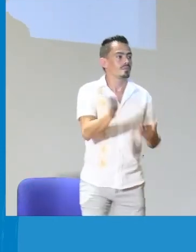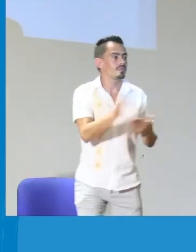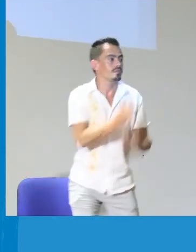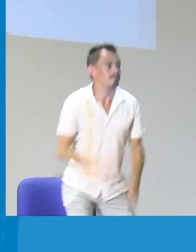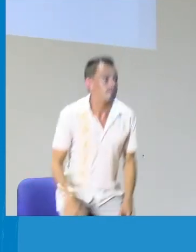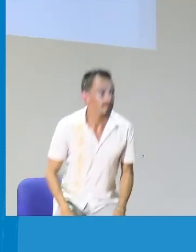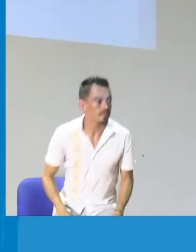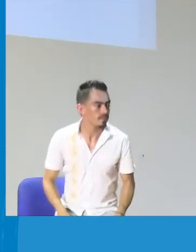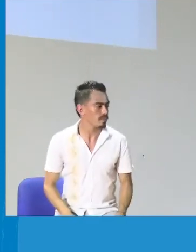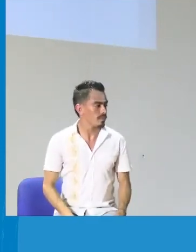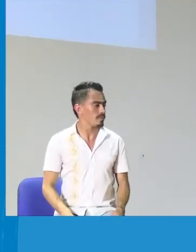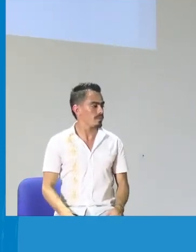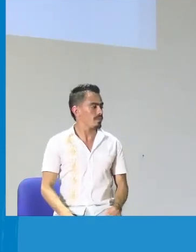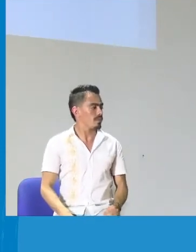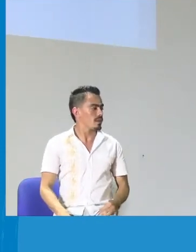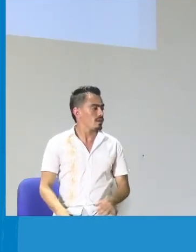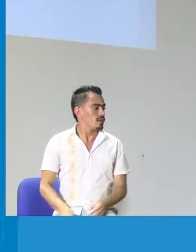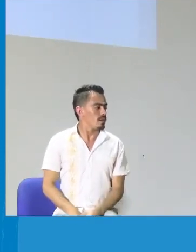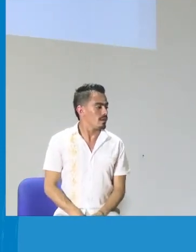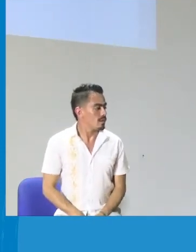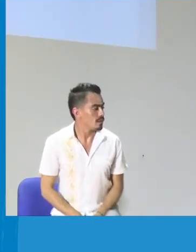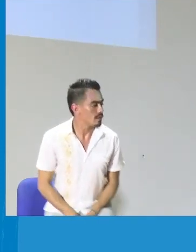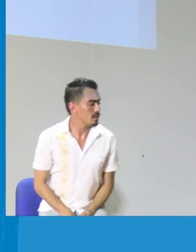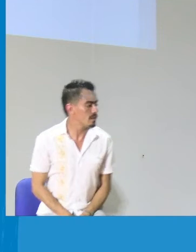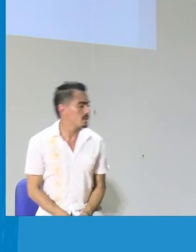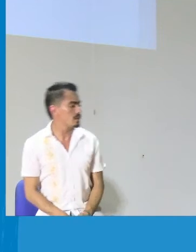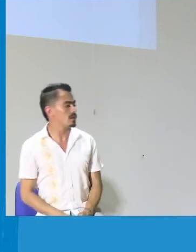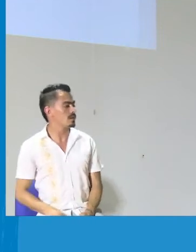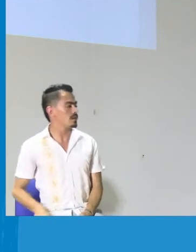evolución del niño a través de toda la escuela. La siguiente, por favor.